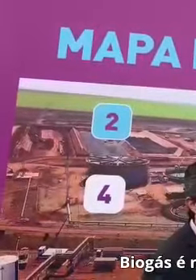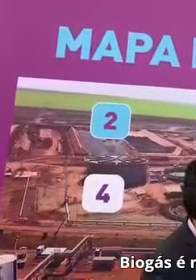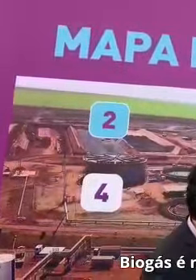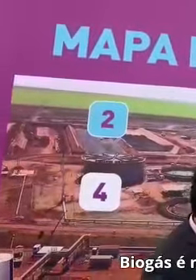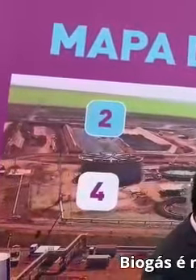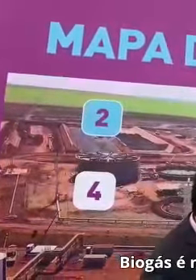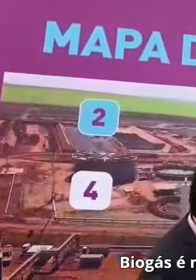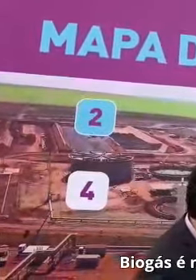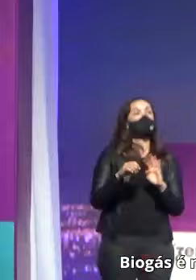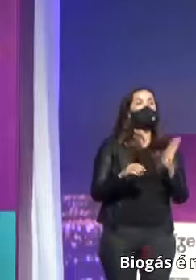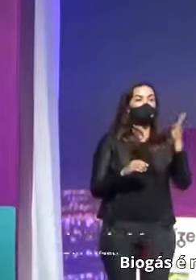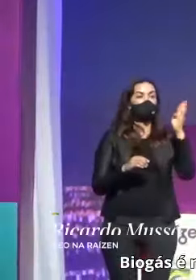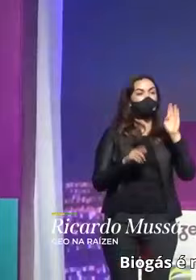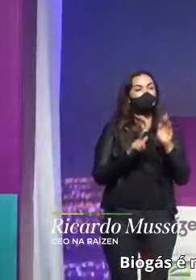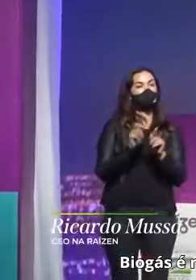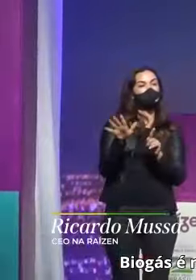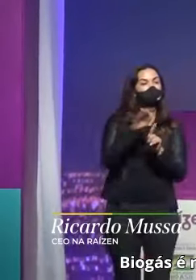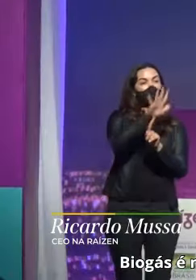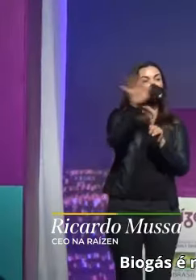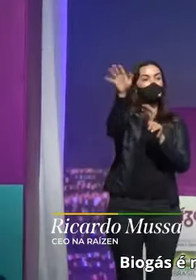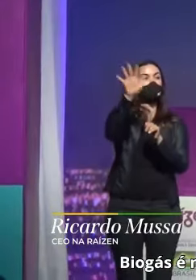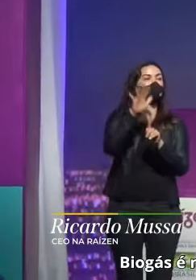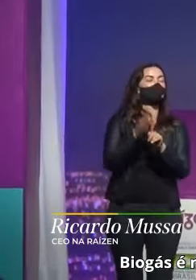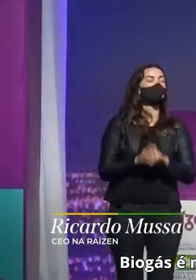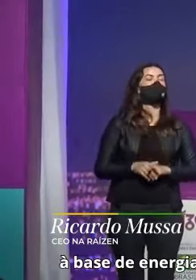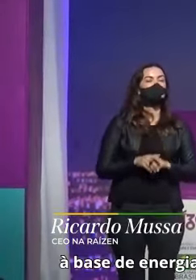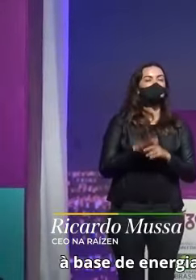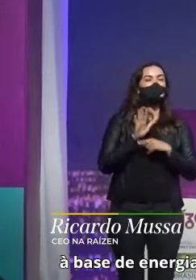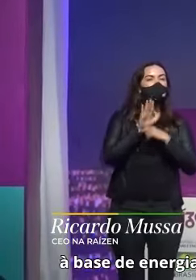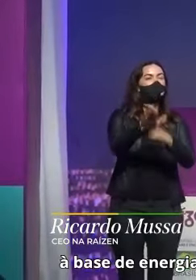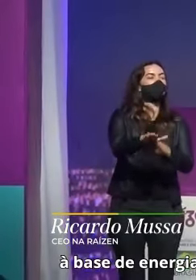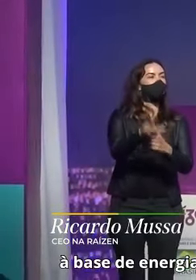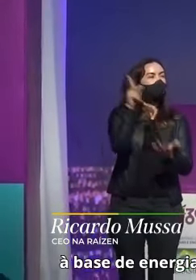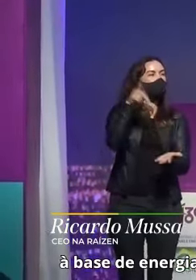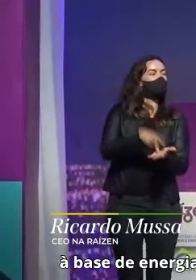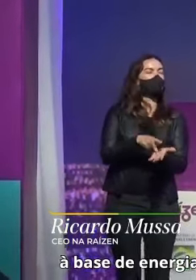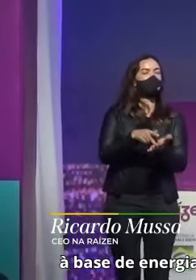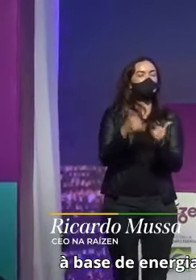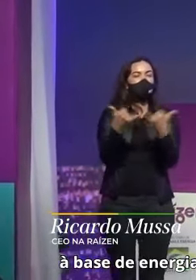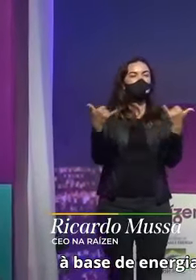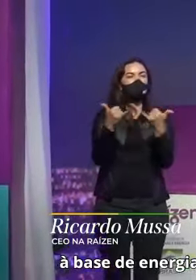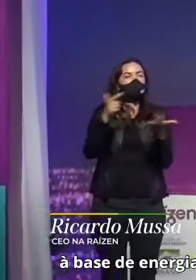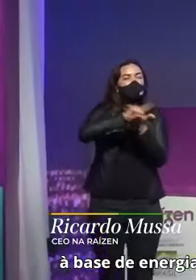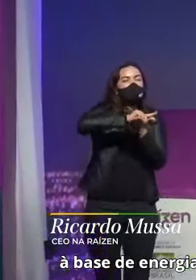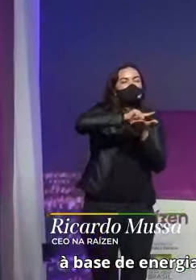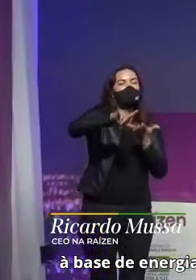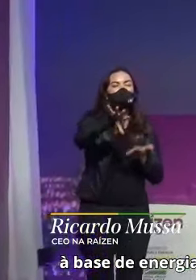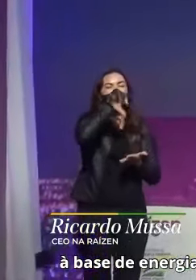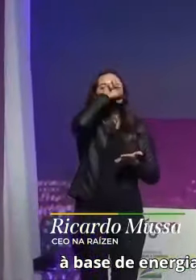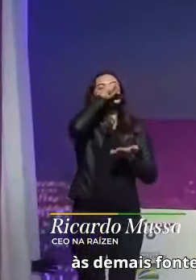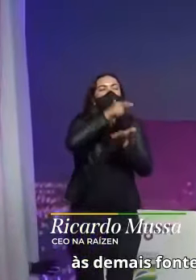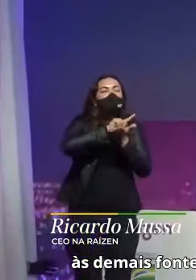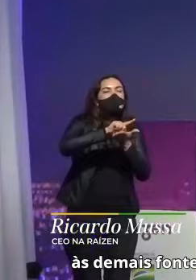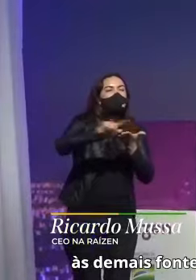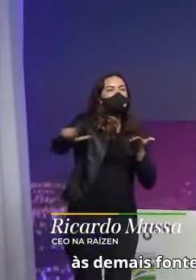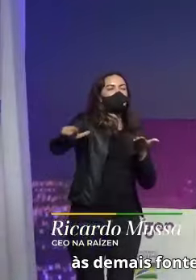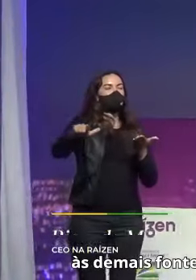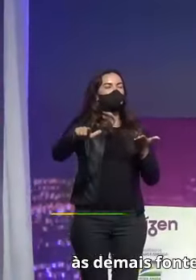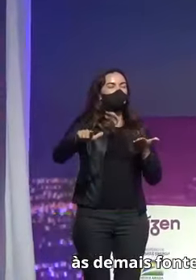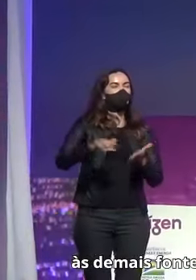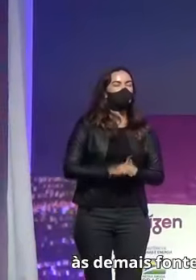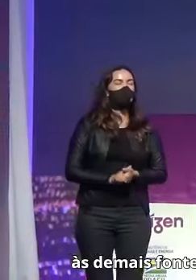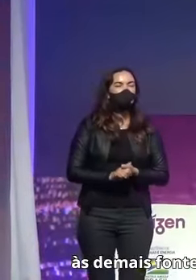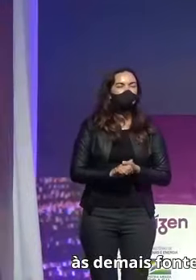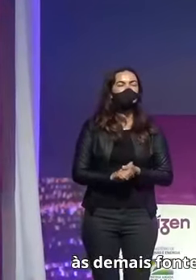O biogás é mais uma fonte que soma a base de energia limpa de forma a complementar as demais